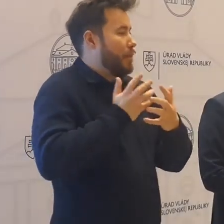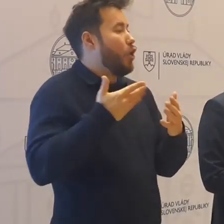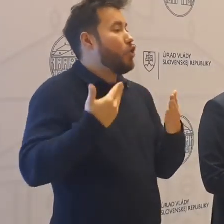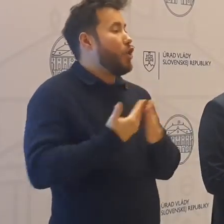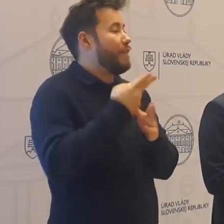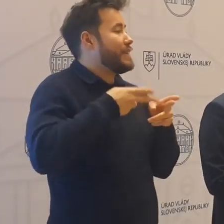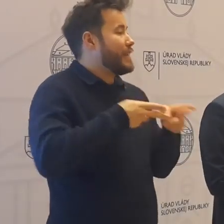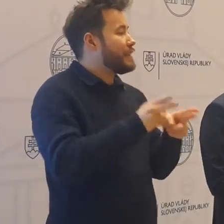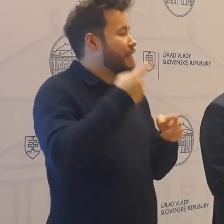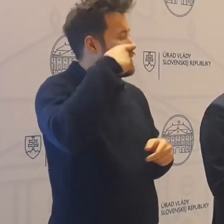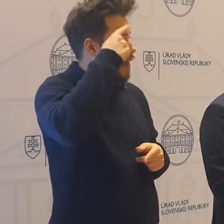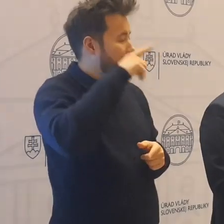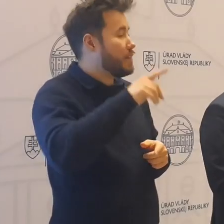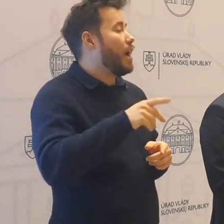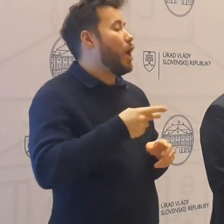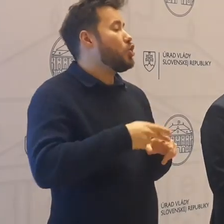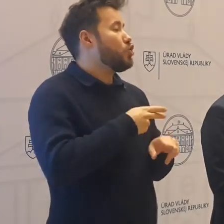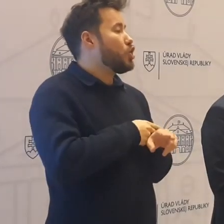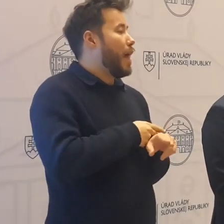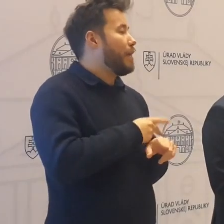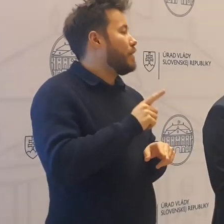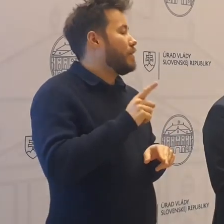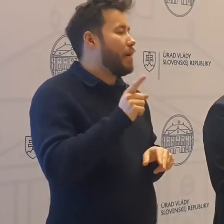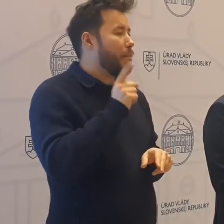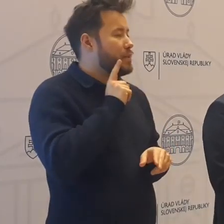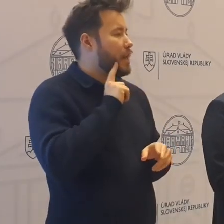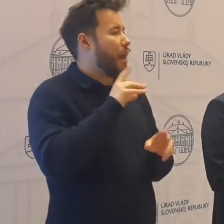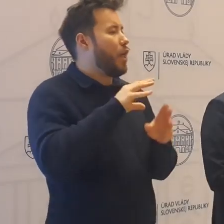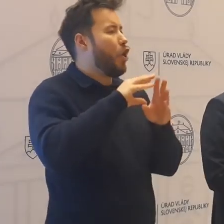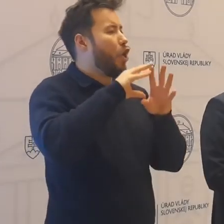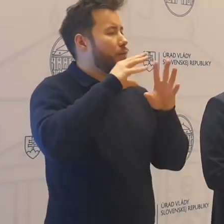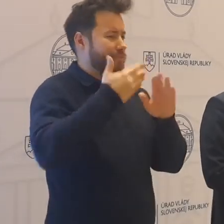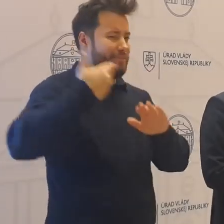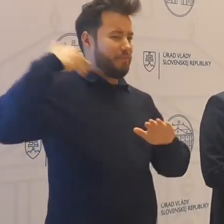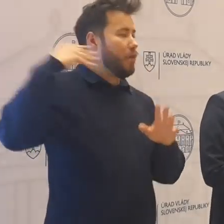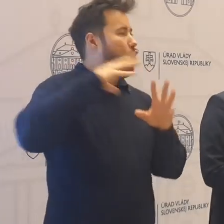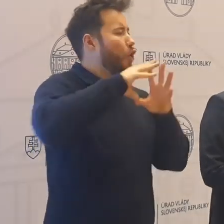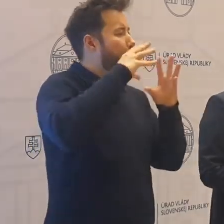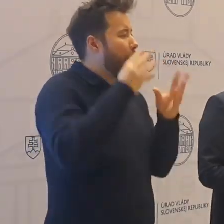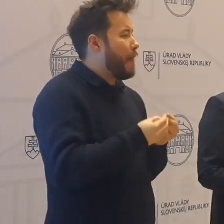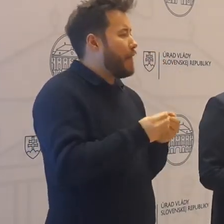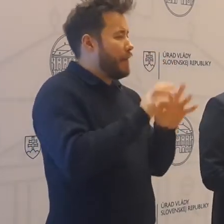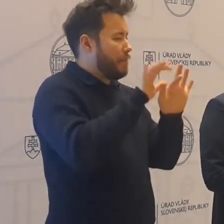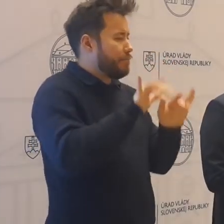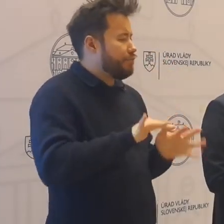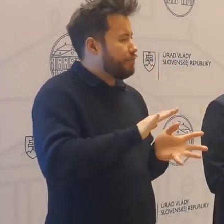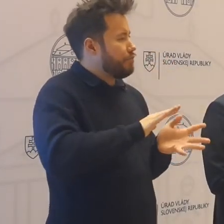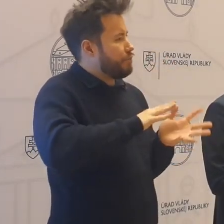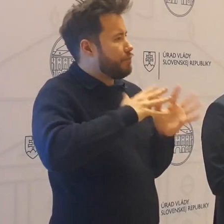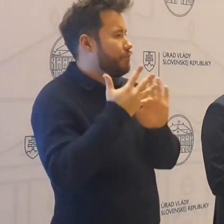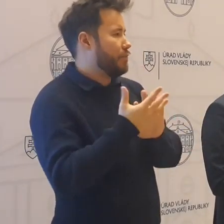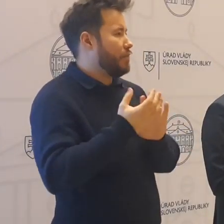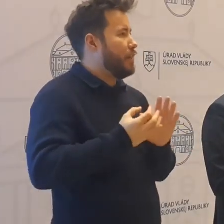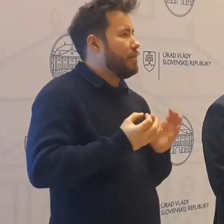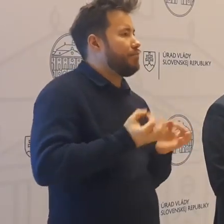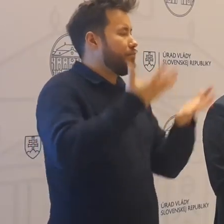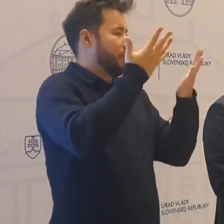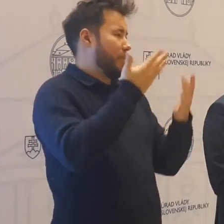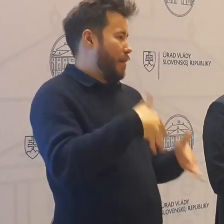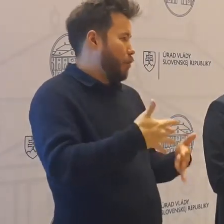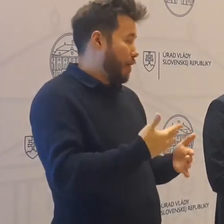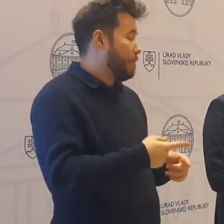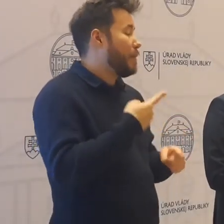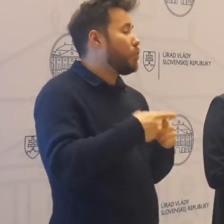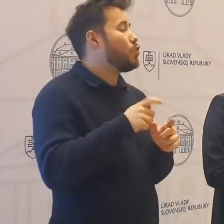štáca, nepostaral o to, aby sme mali kompletnú digitalizáciu za ostatné roky. A taktiež, povedzme tu náhľad, že učiteľe museli